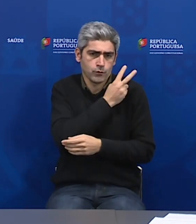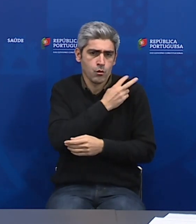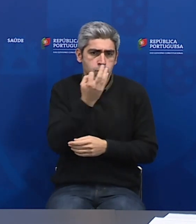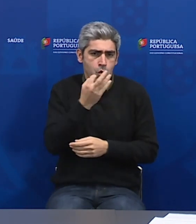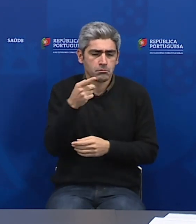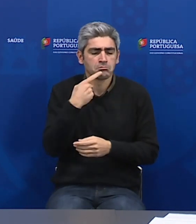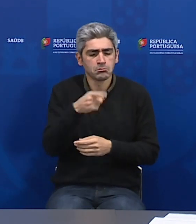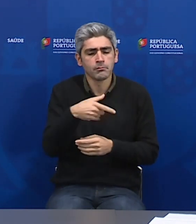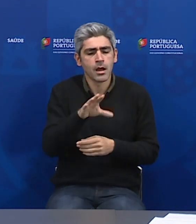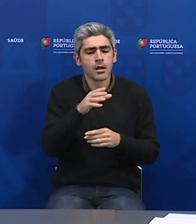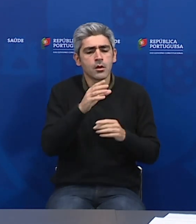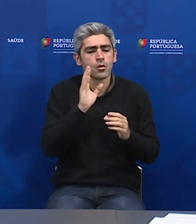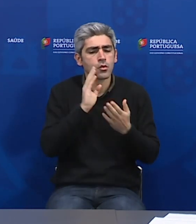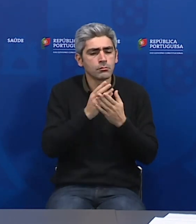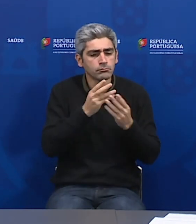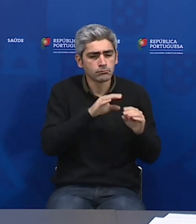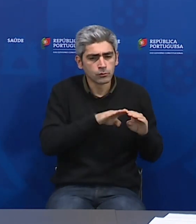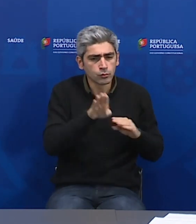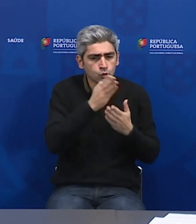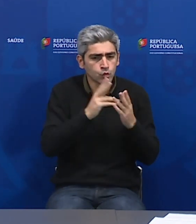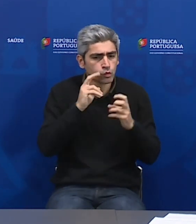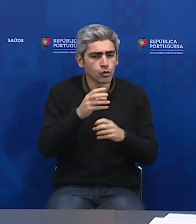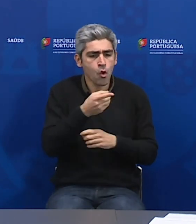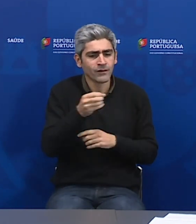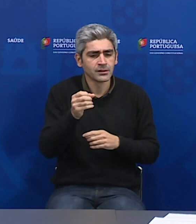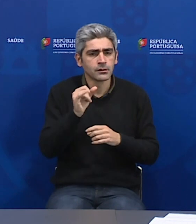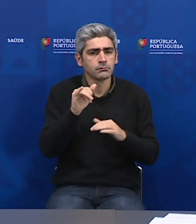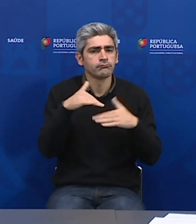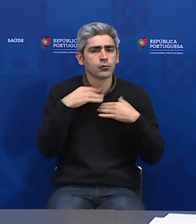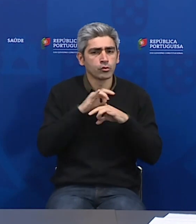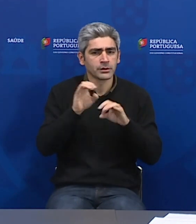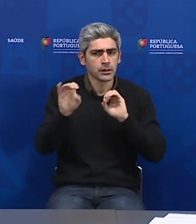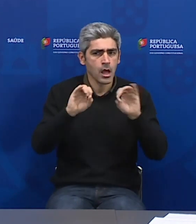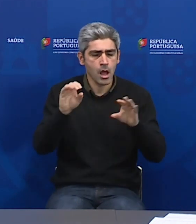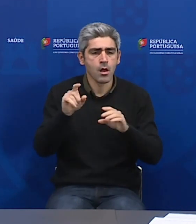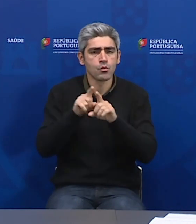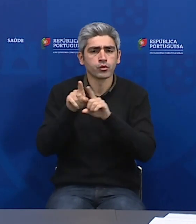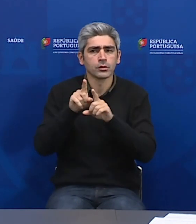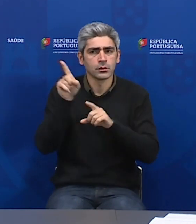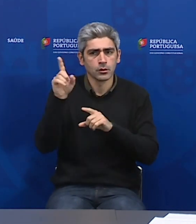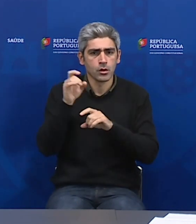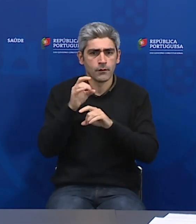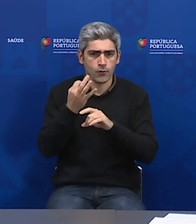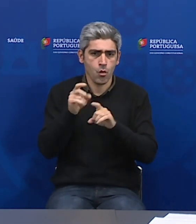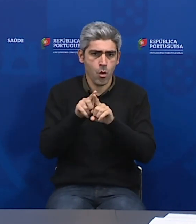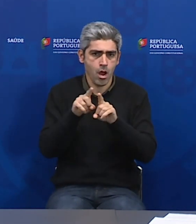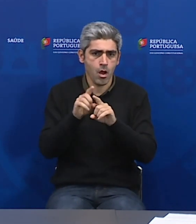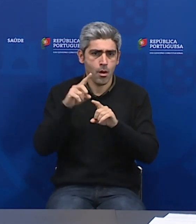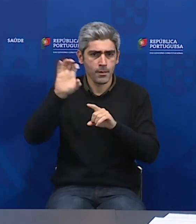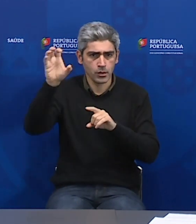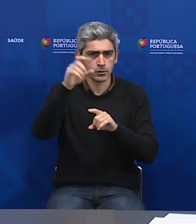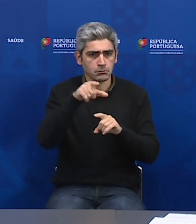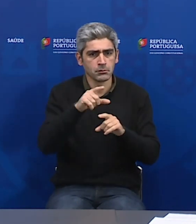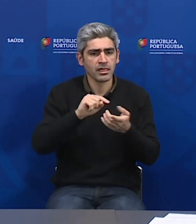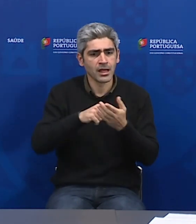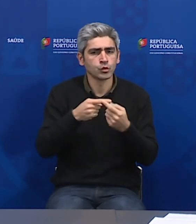900 hospitalizações. Aliás, esta foi a política adotada por outros países. Portugal pondera massificar a realização